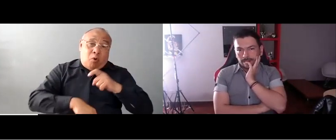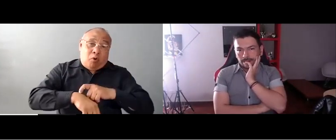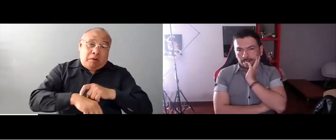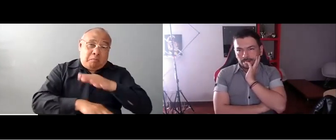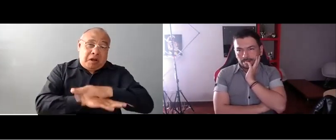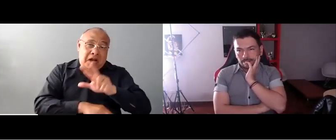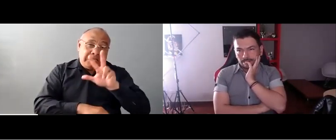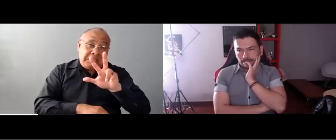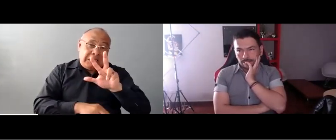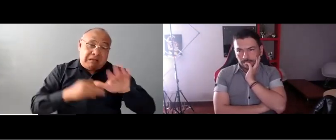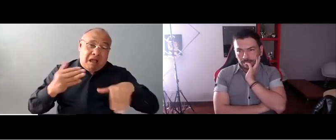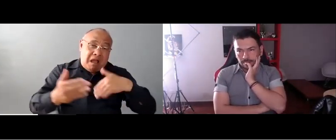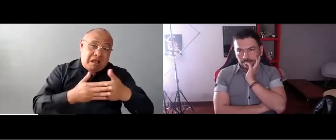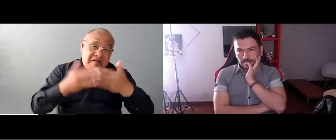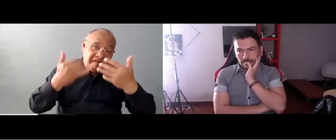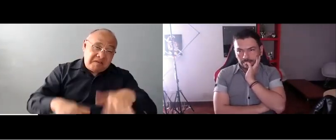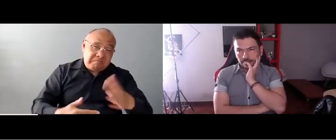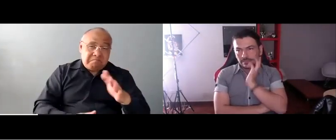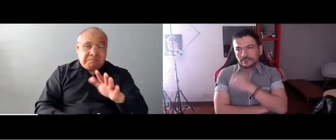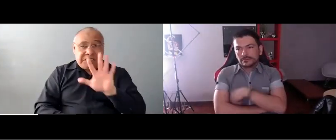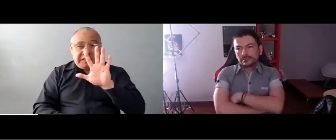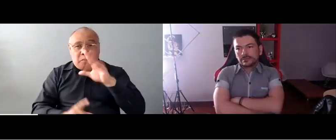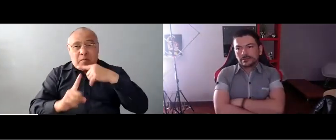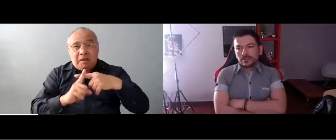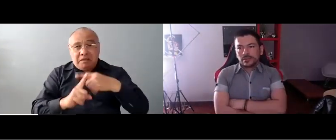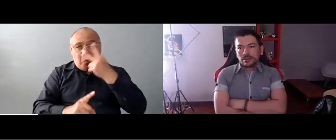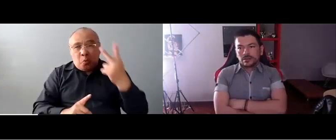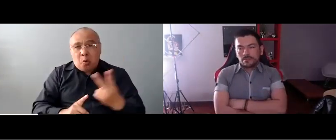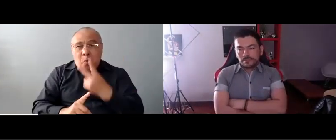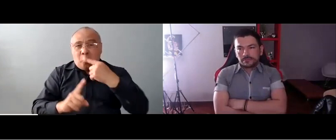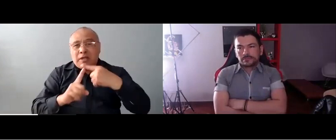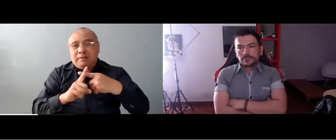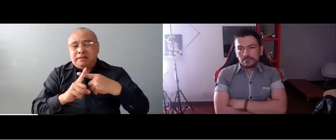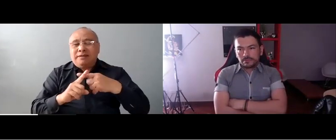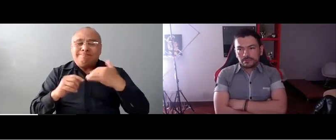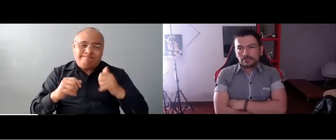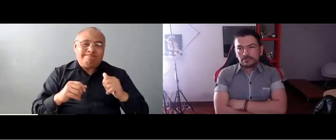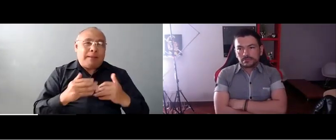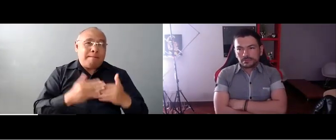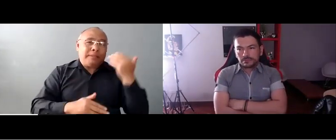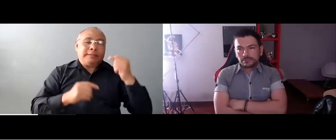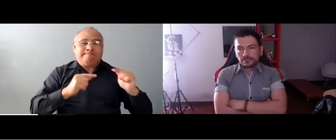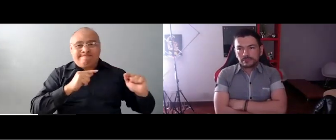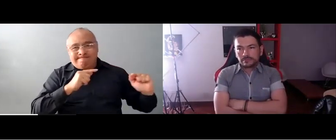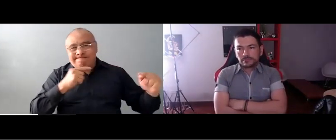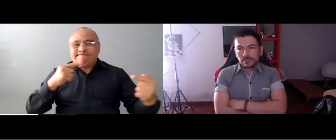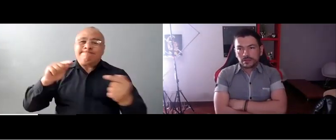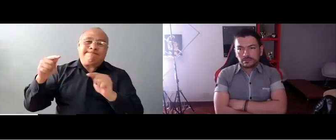para comentarles cómo nos fue. La reunión fue desde las 3 de la tarde aproximadamente hasta las 5 y